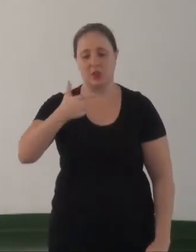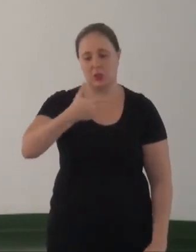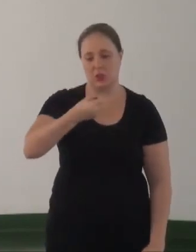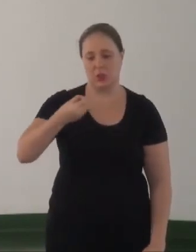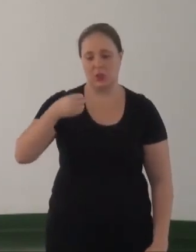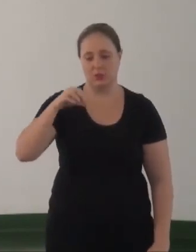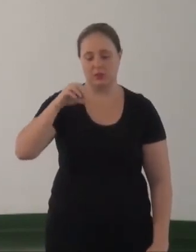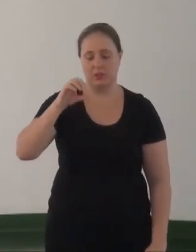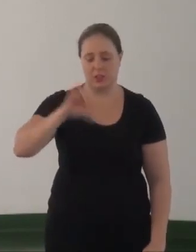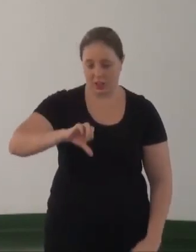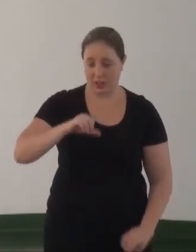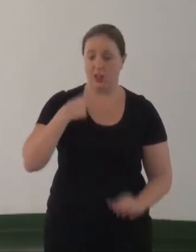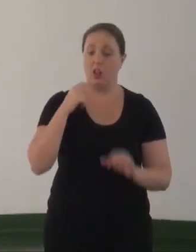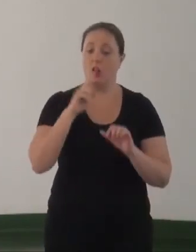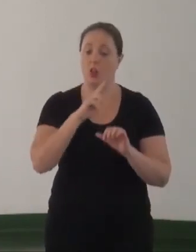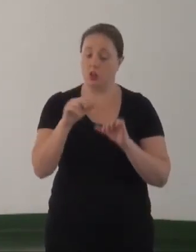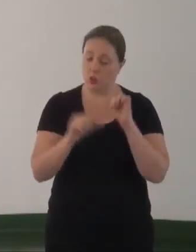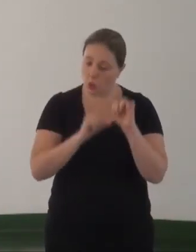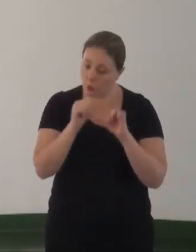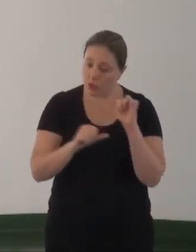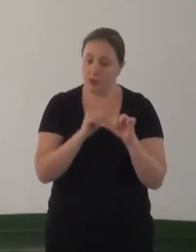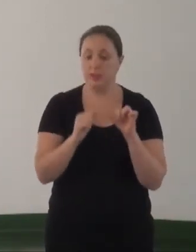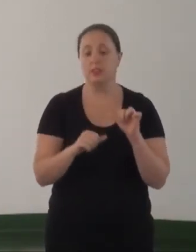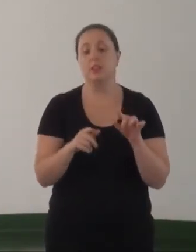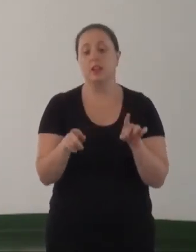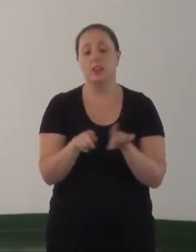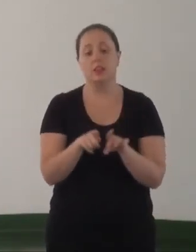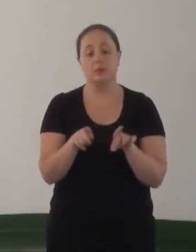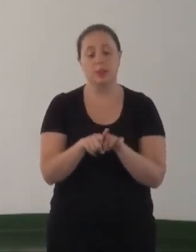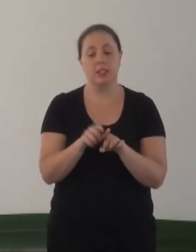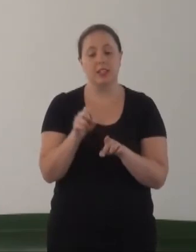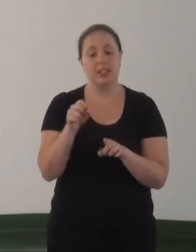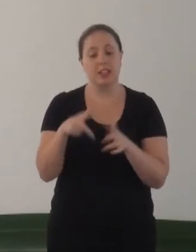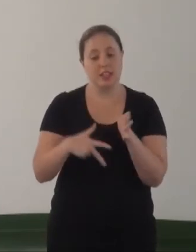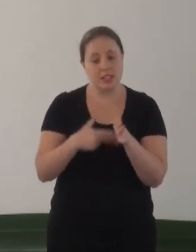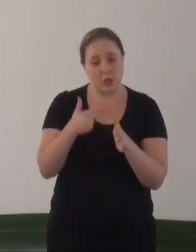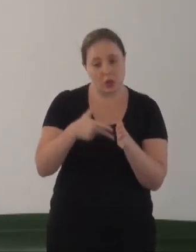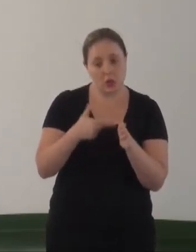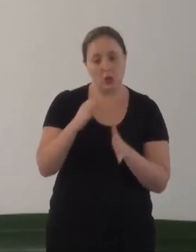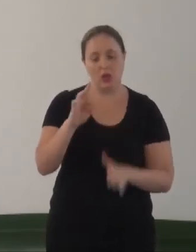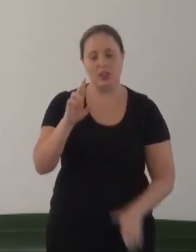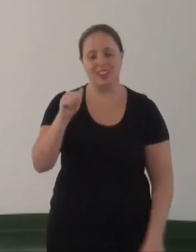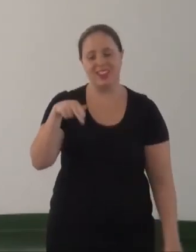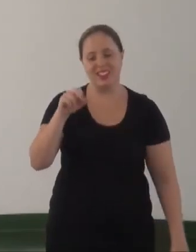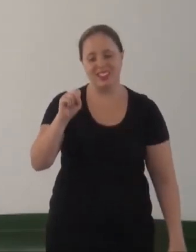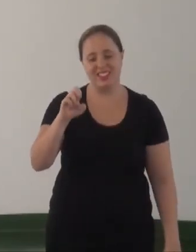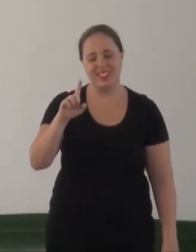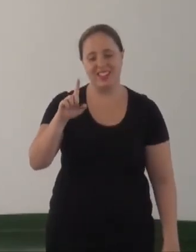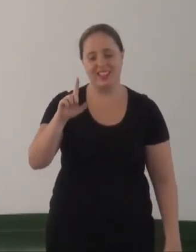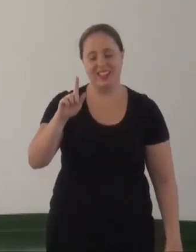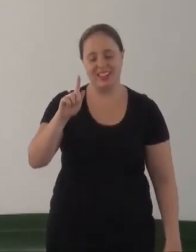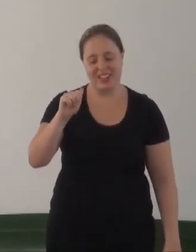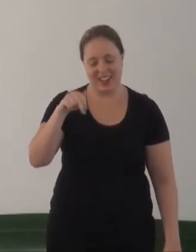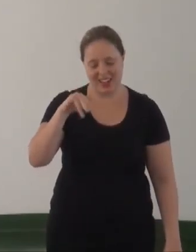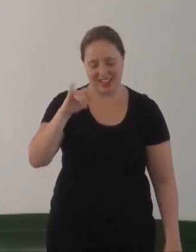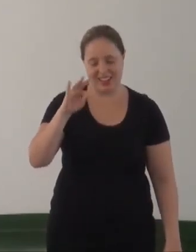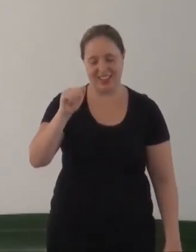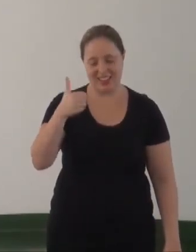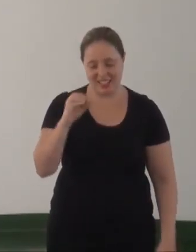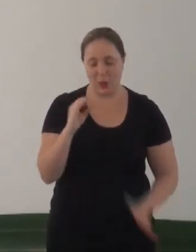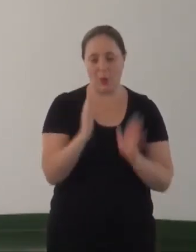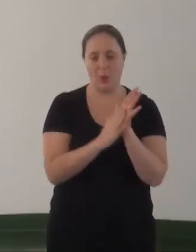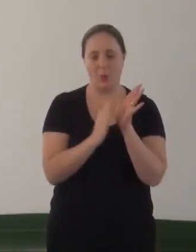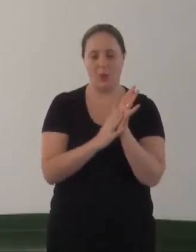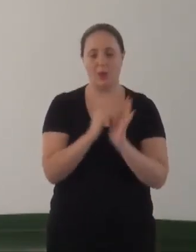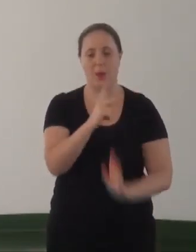trata da modificação do nome sexo de transexuais independente da cirurgia de transgenitalização proposto pelo Procurador-Geral da República